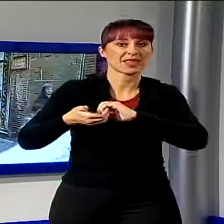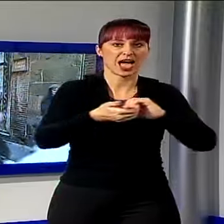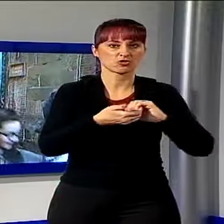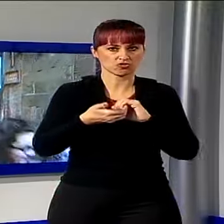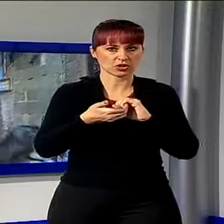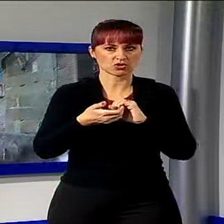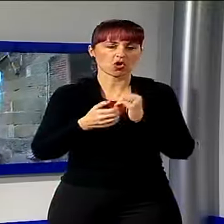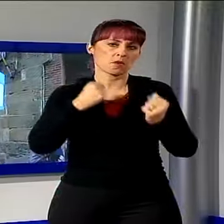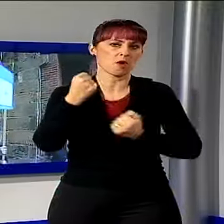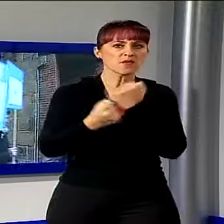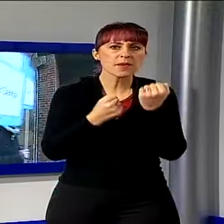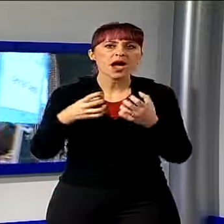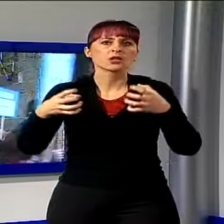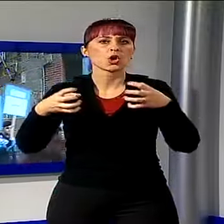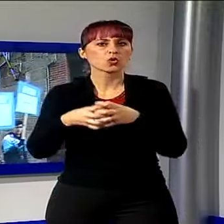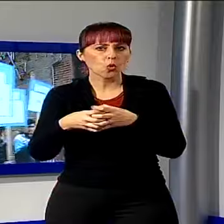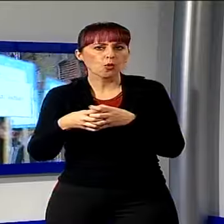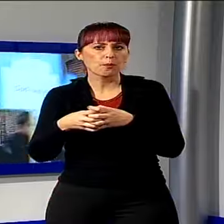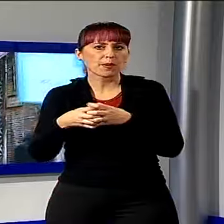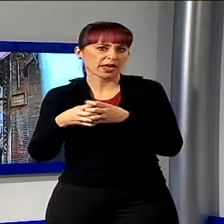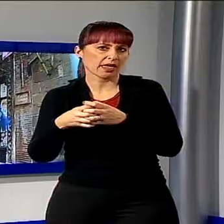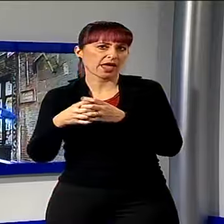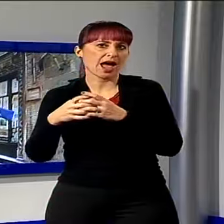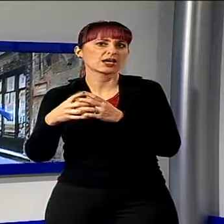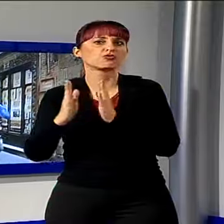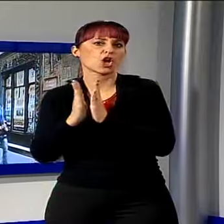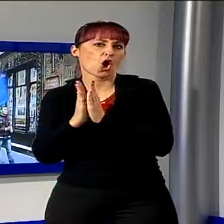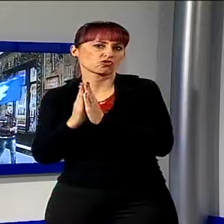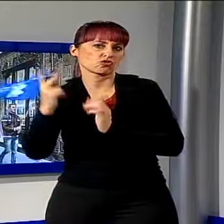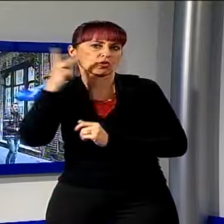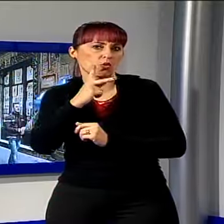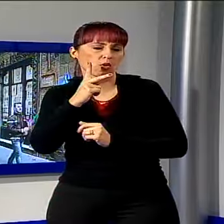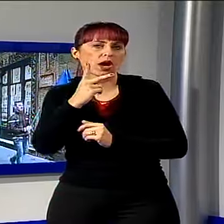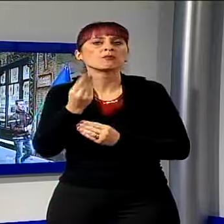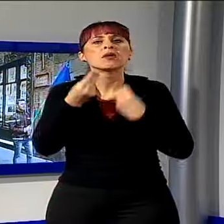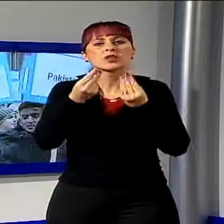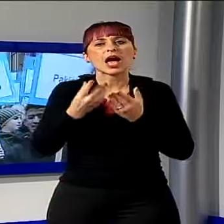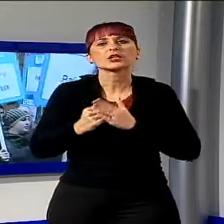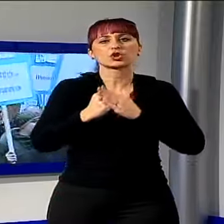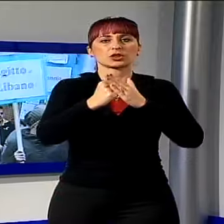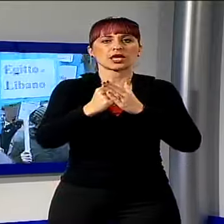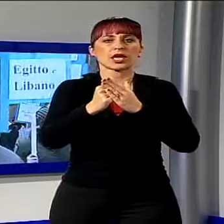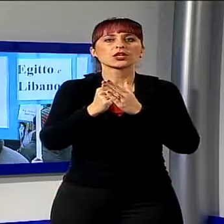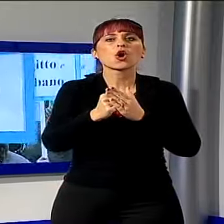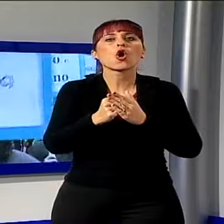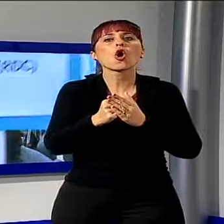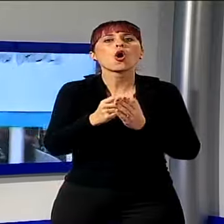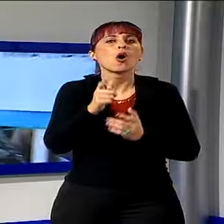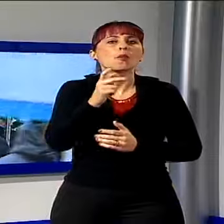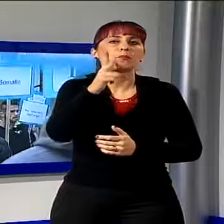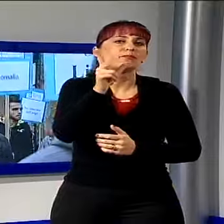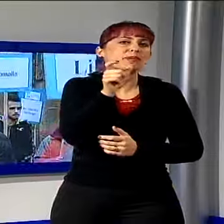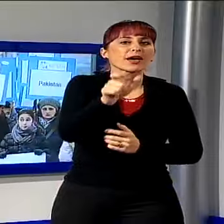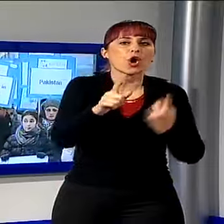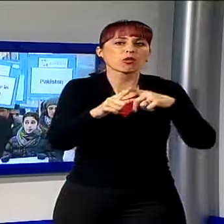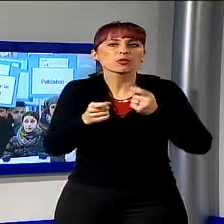movimenti e i gruppi laicali dell'Arcidiocesi di Lucca hanno voluto far giungere il loro sostegno alle parole del Papa e alla sua sollecitudine per